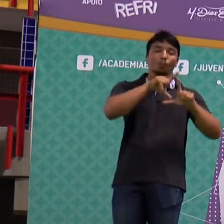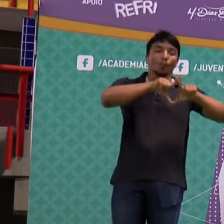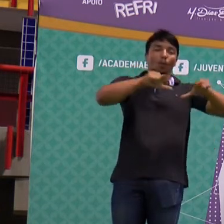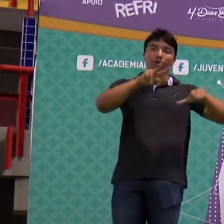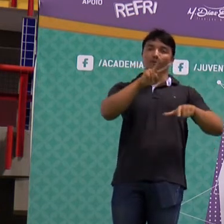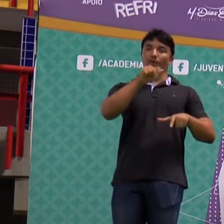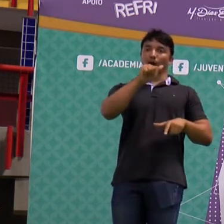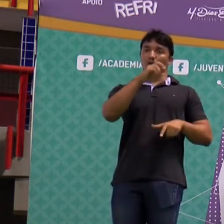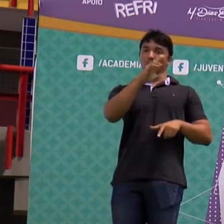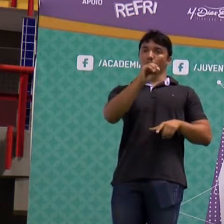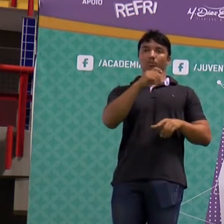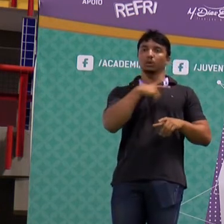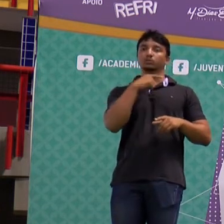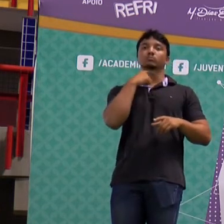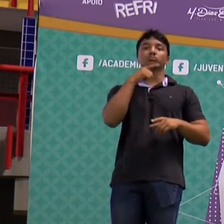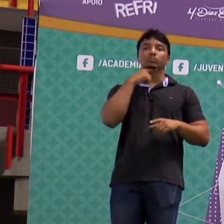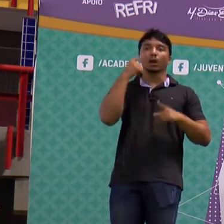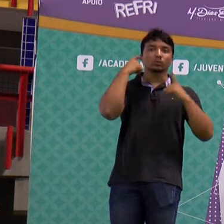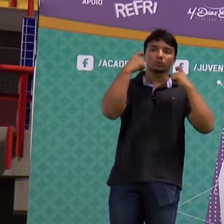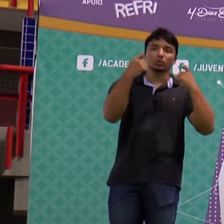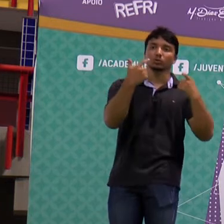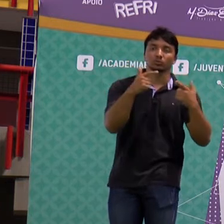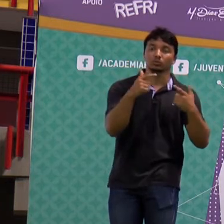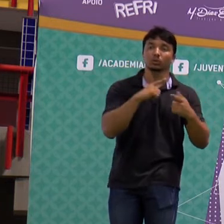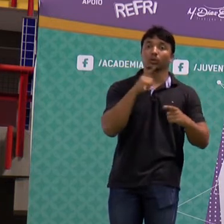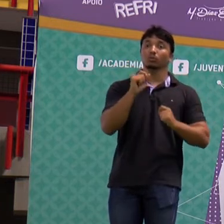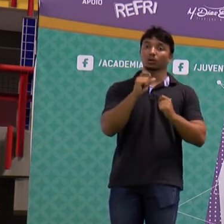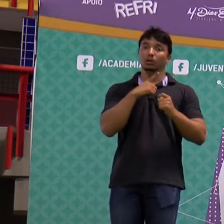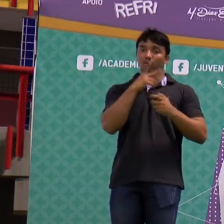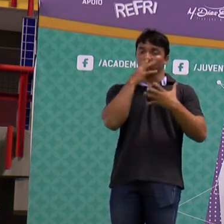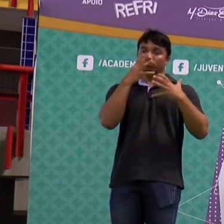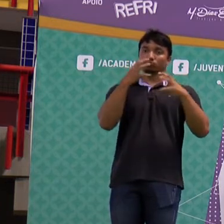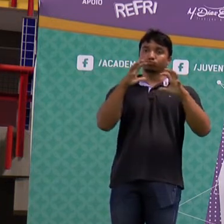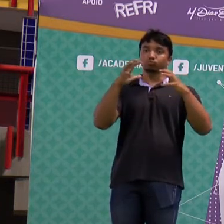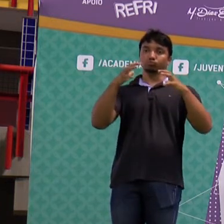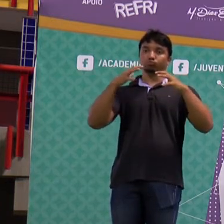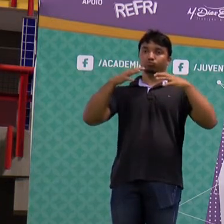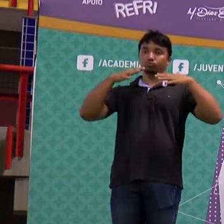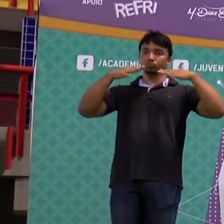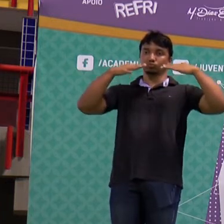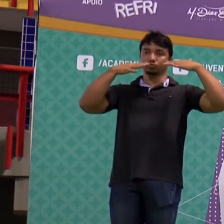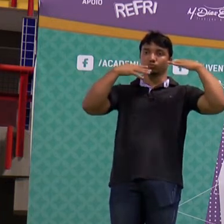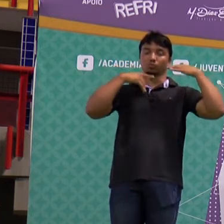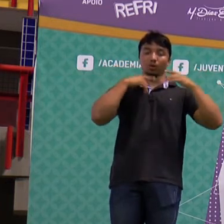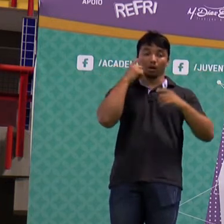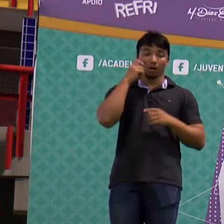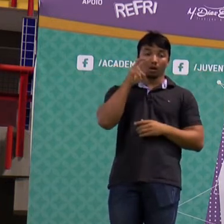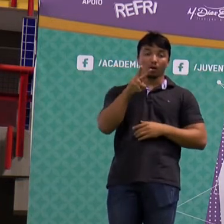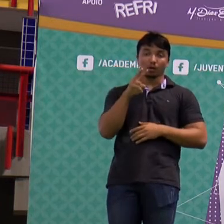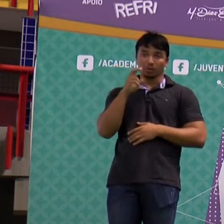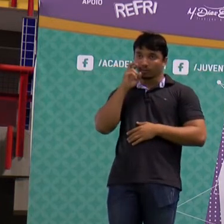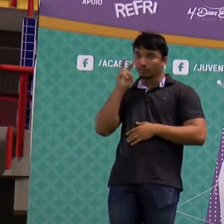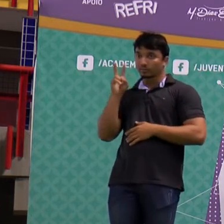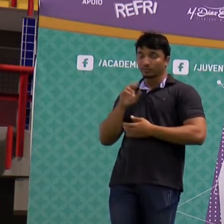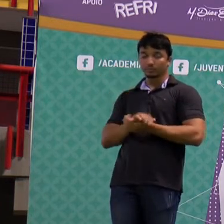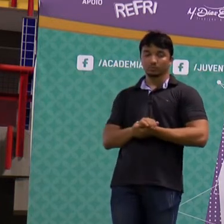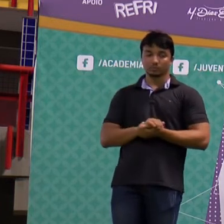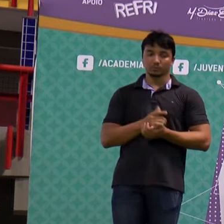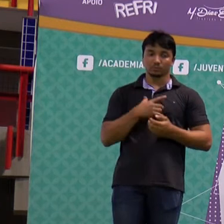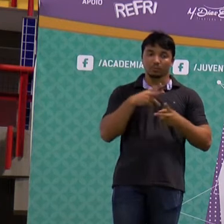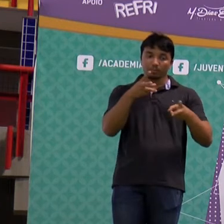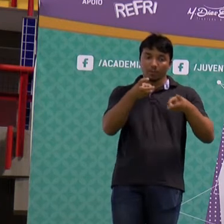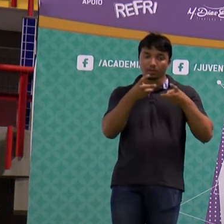ausência de material. Esse som, ele vibra na direção em que vai se propagando, dá uma olhadinha na animação. Você está